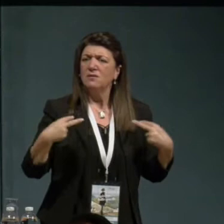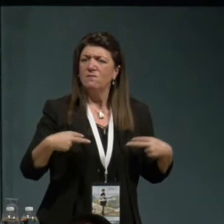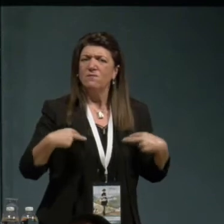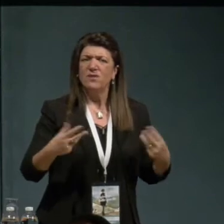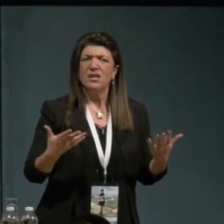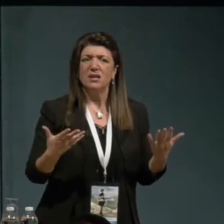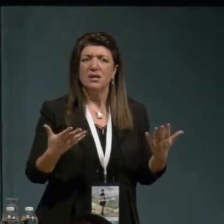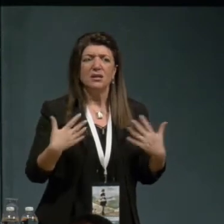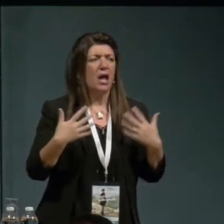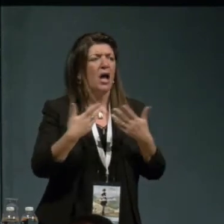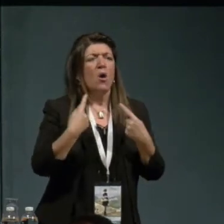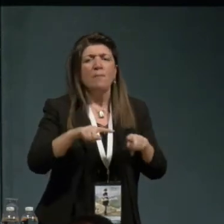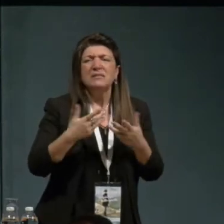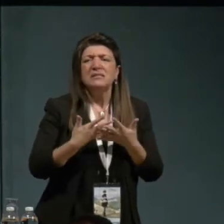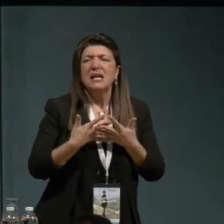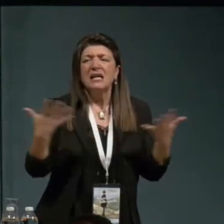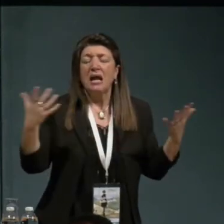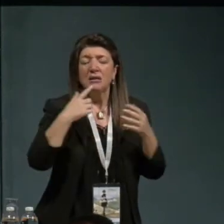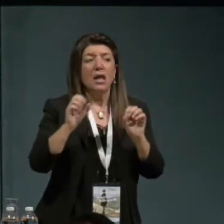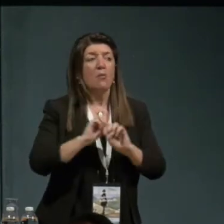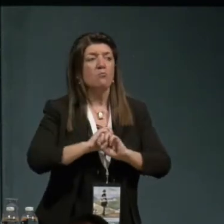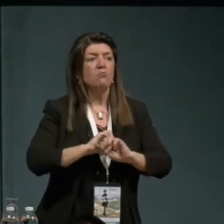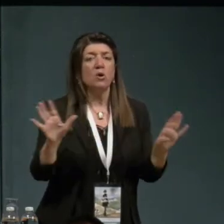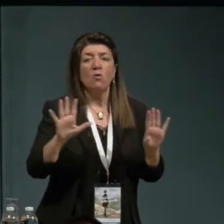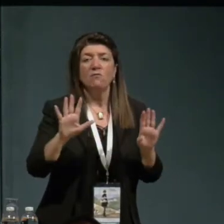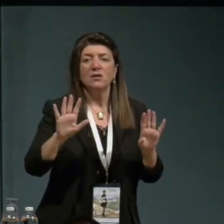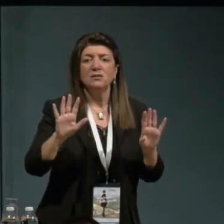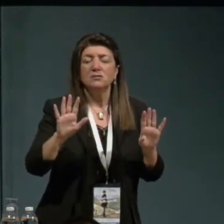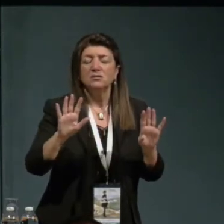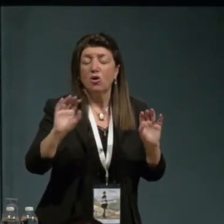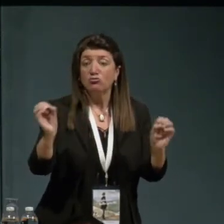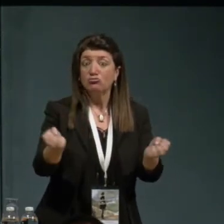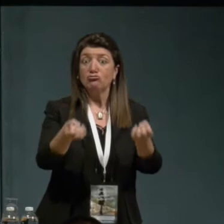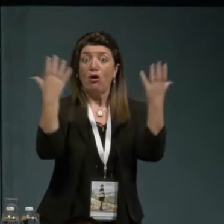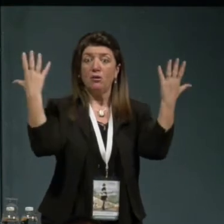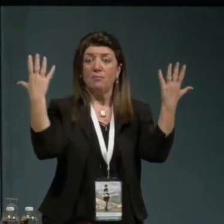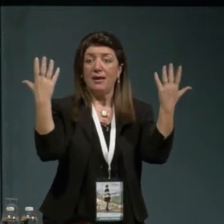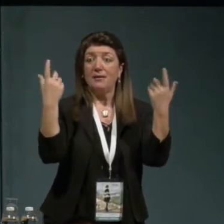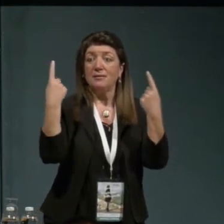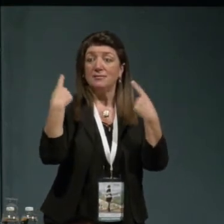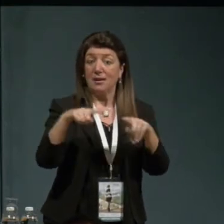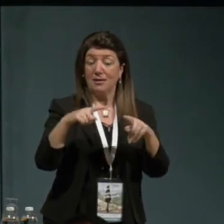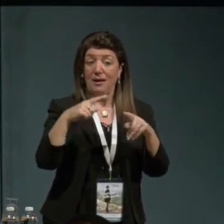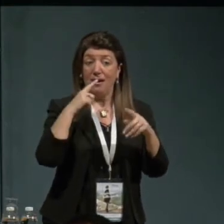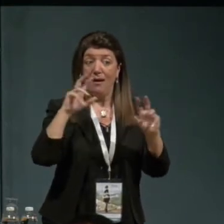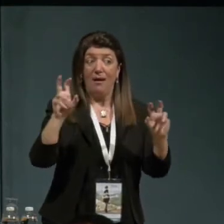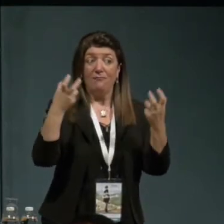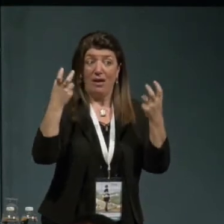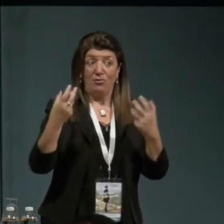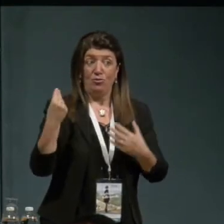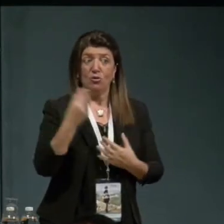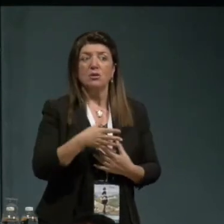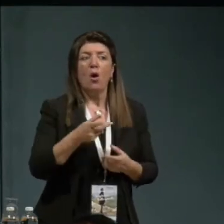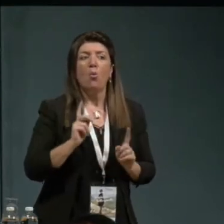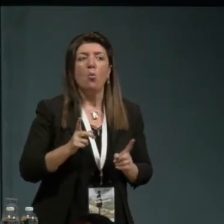questa improvvisa sorpresa portata dalla singolarità di questo evento? E chi era